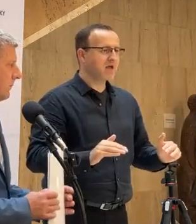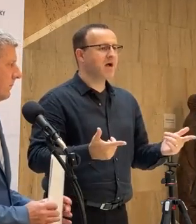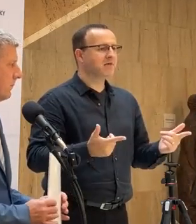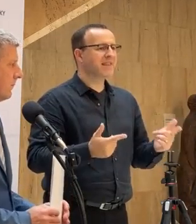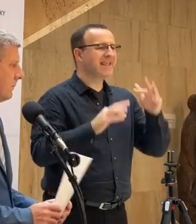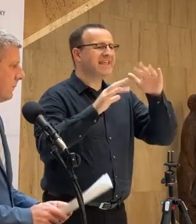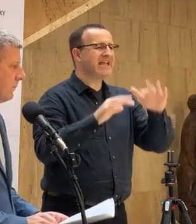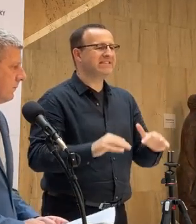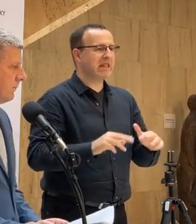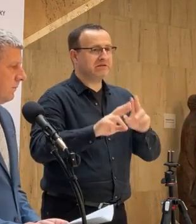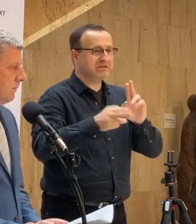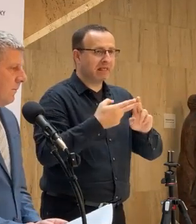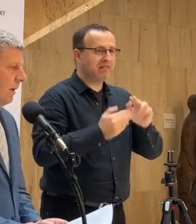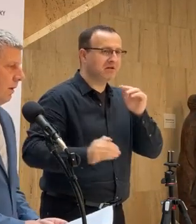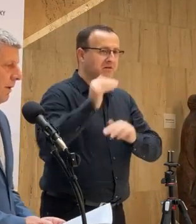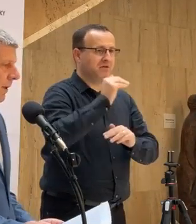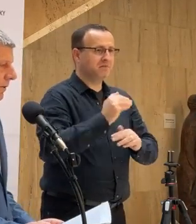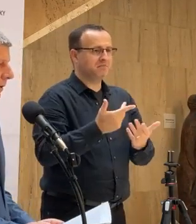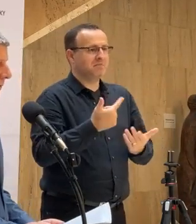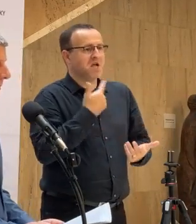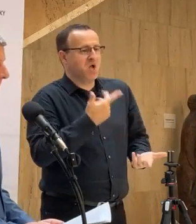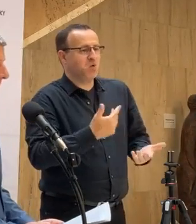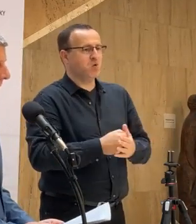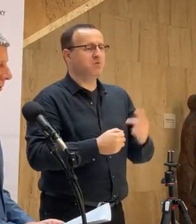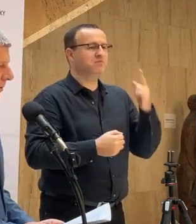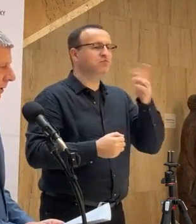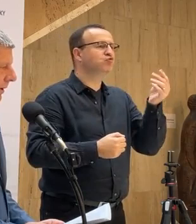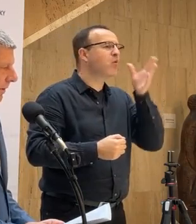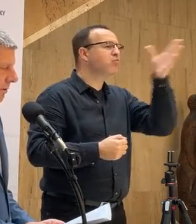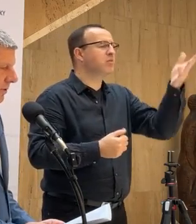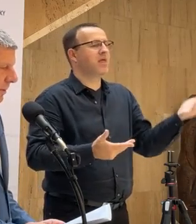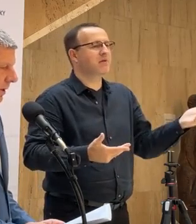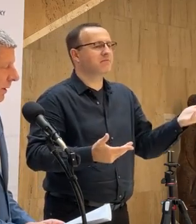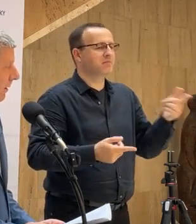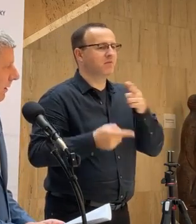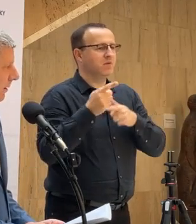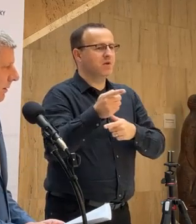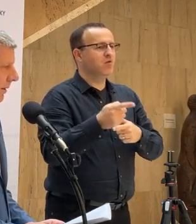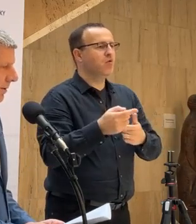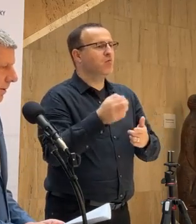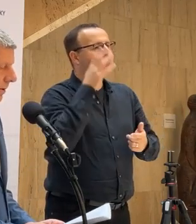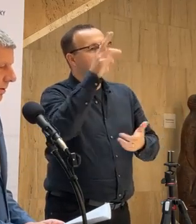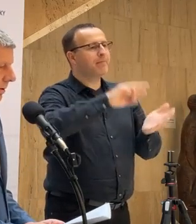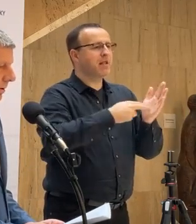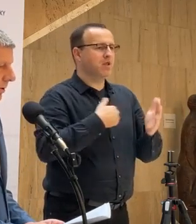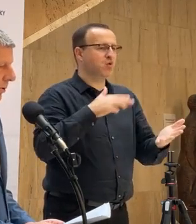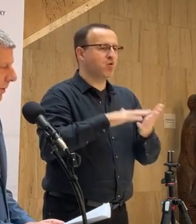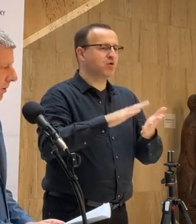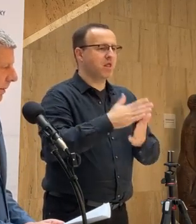Čo by to mohlo spôsobiť? Takto predikcie sú, samozrejme, kontrolované príslušnými našimi